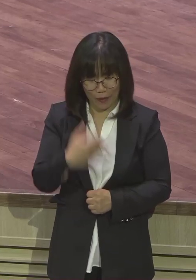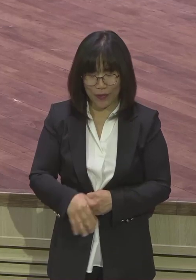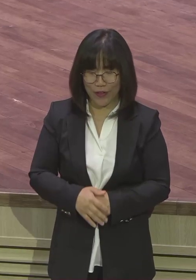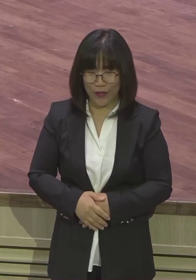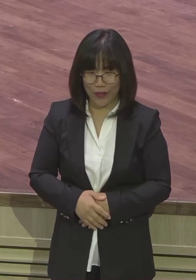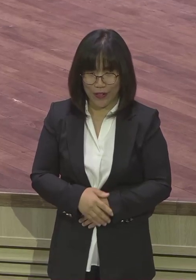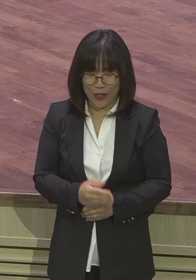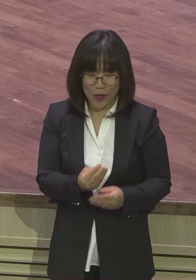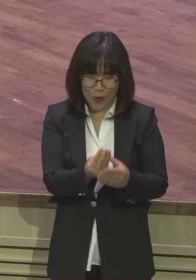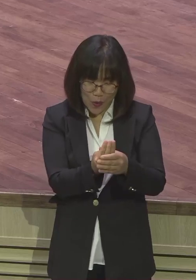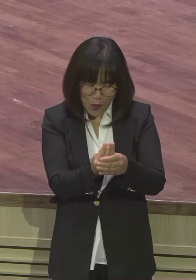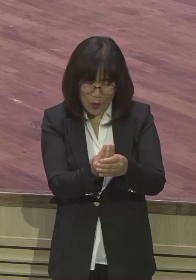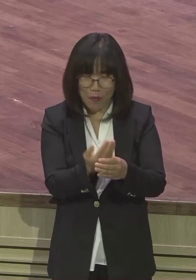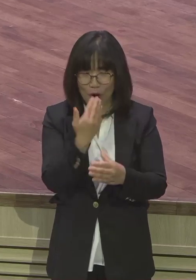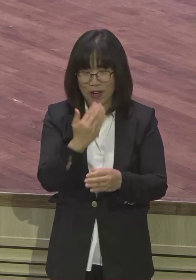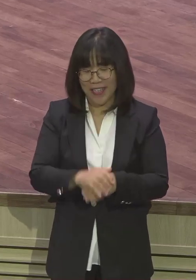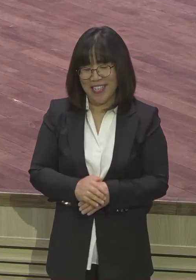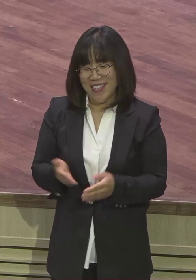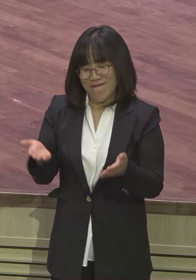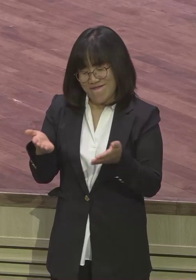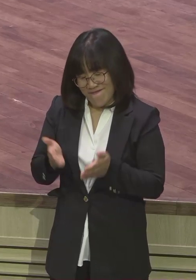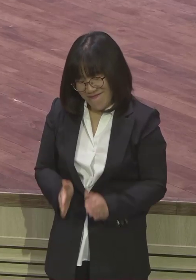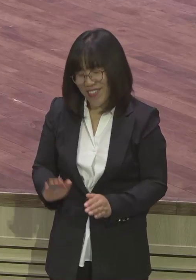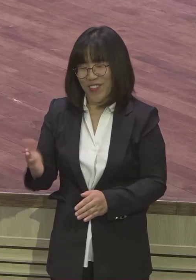많이 안 먹게 체중 조절되고 뭐.